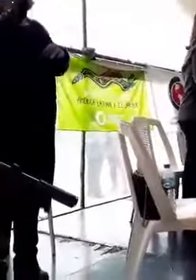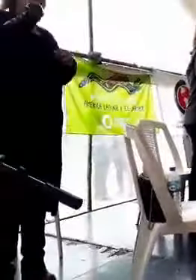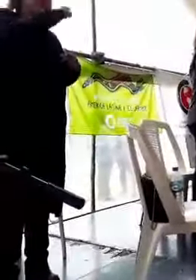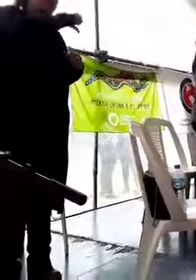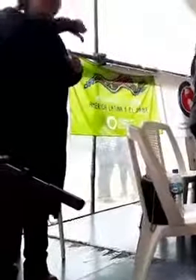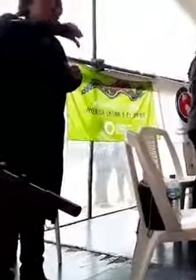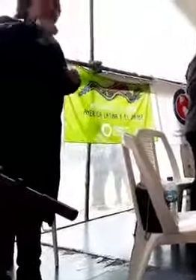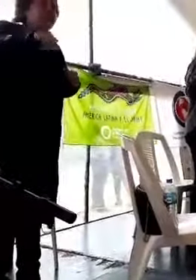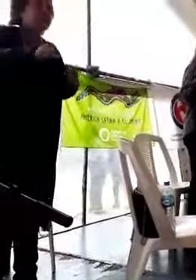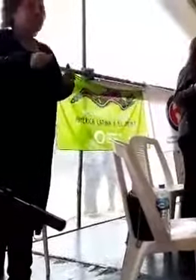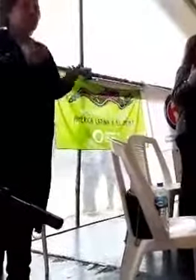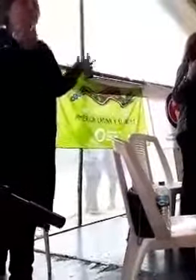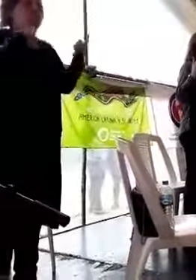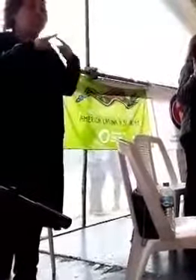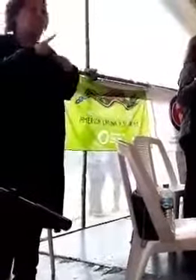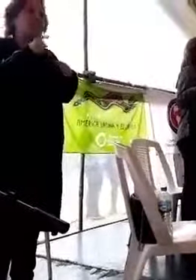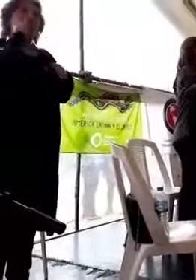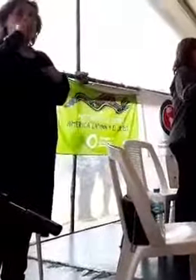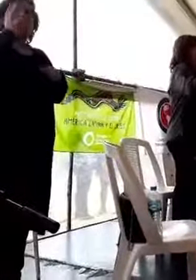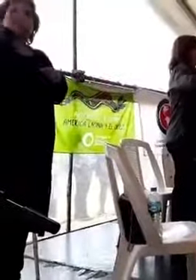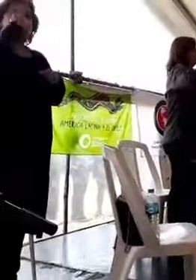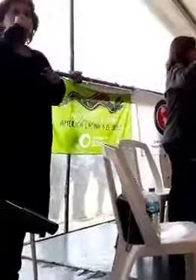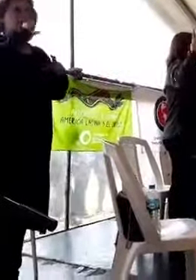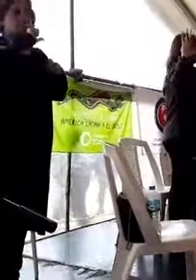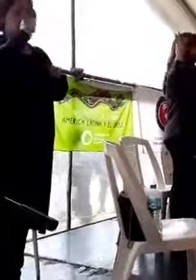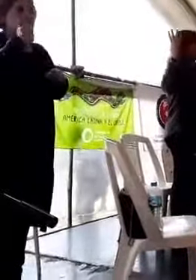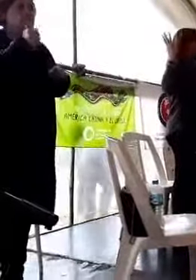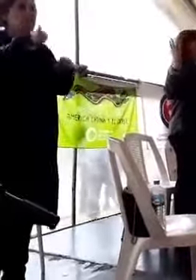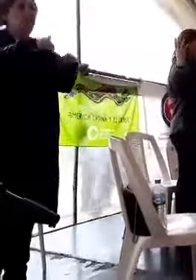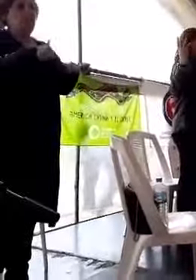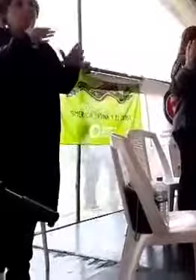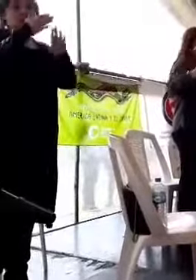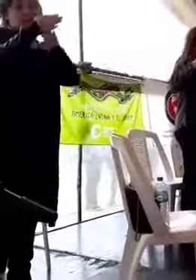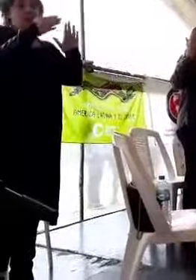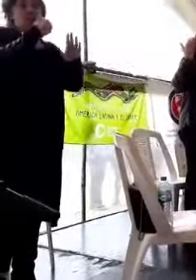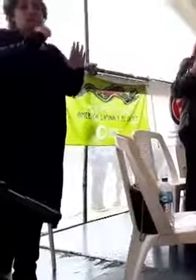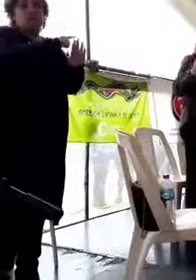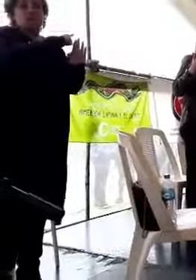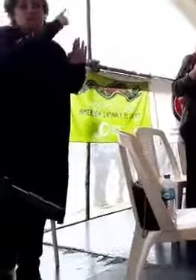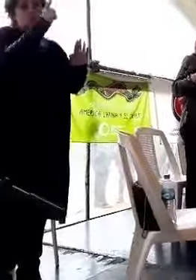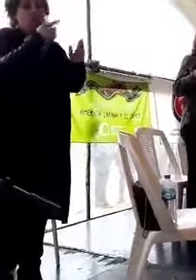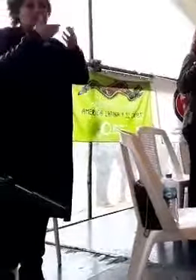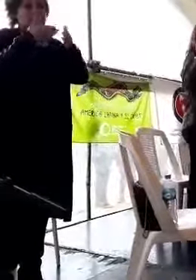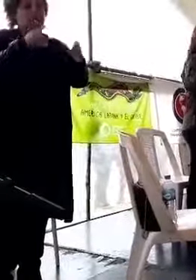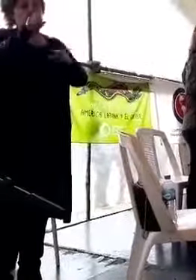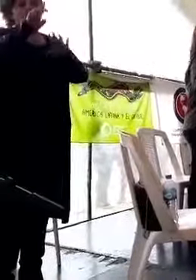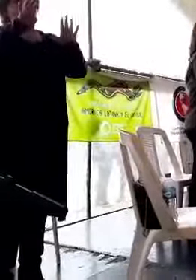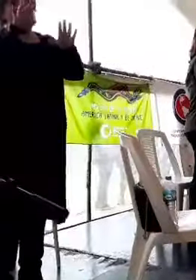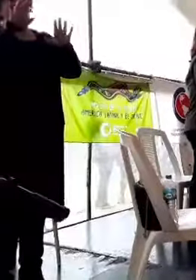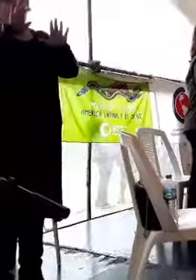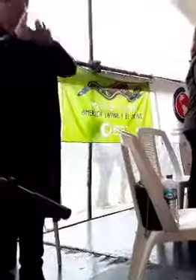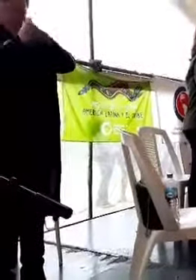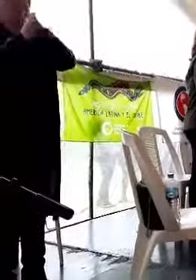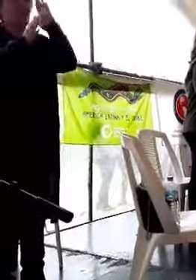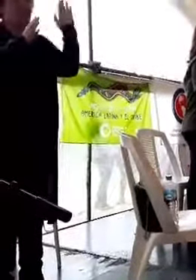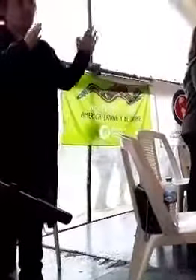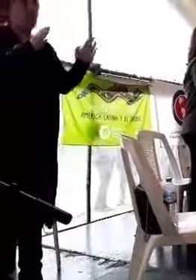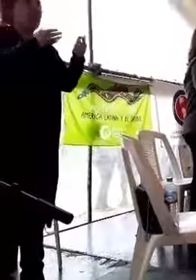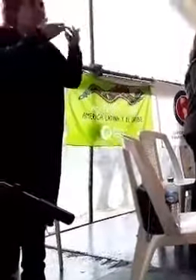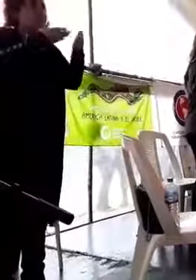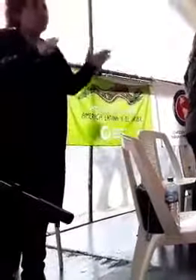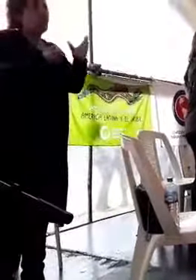certo, mas conseguimos, neste período histórico do início do novo milenio,